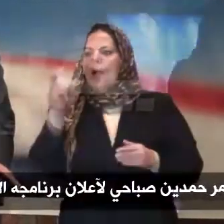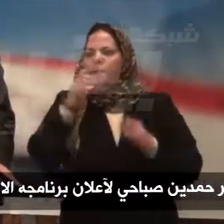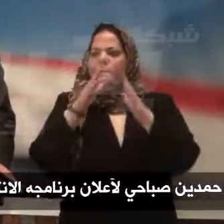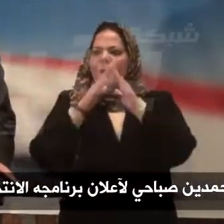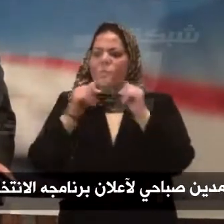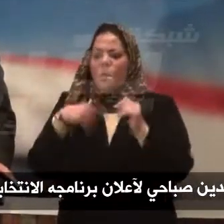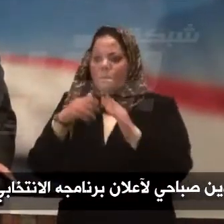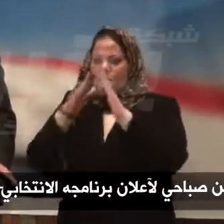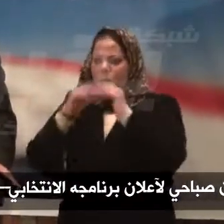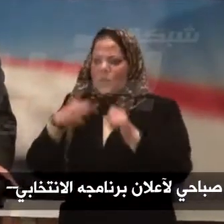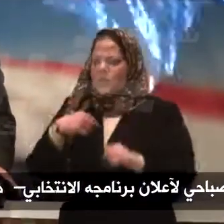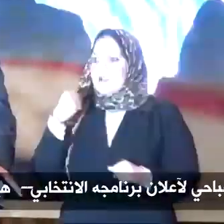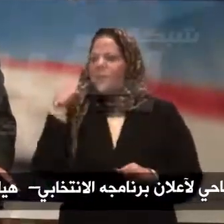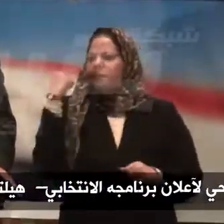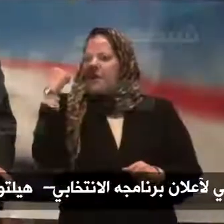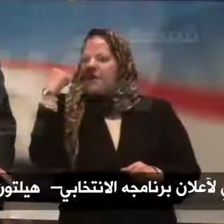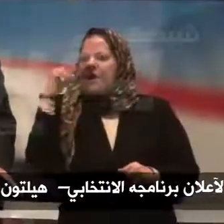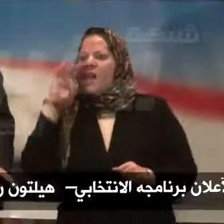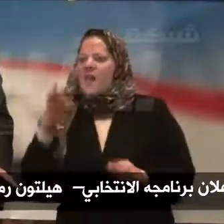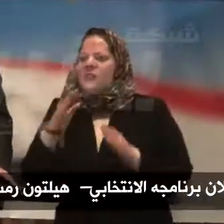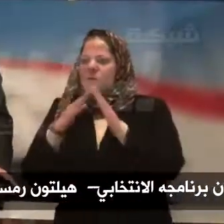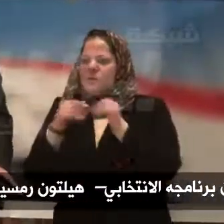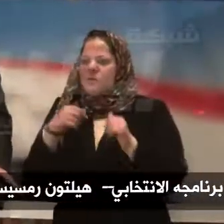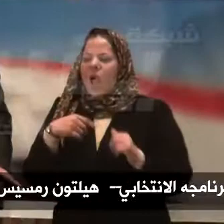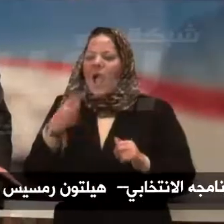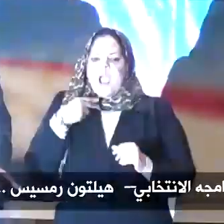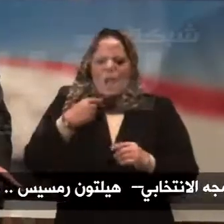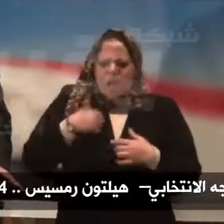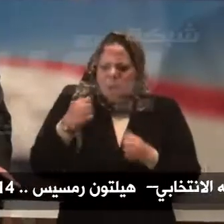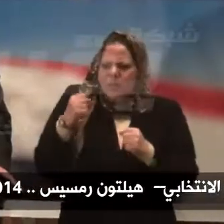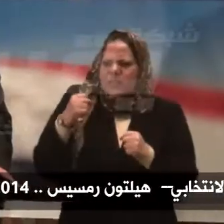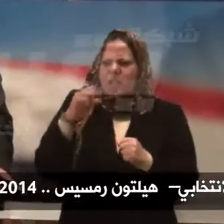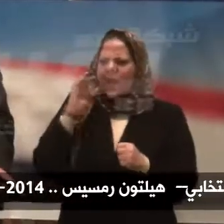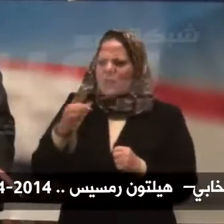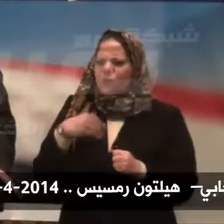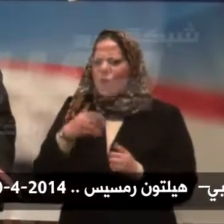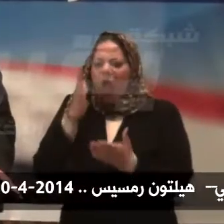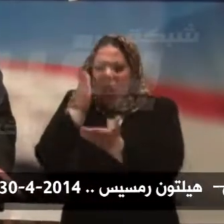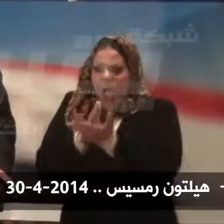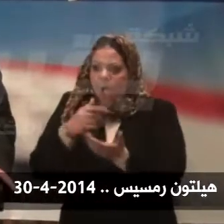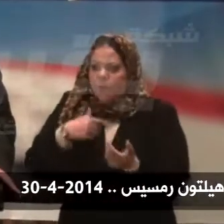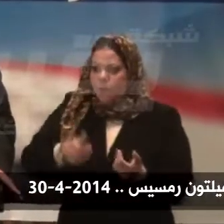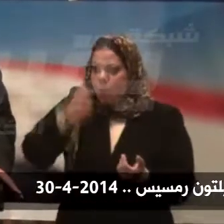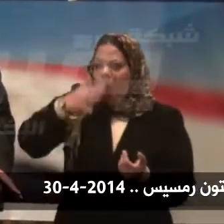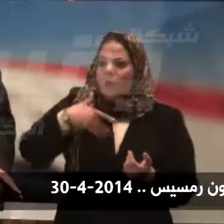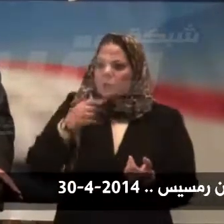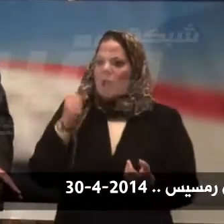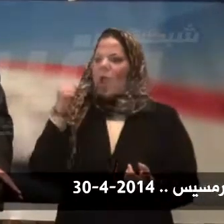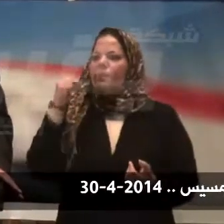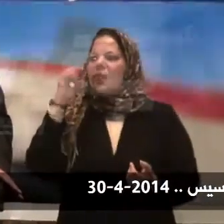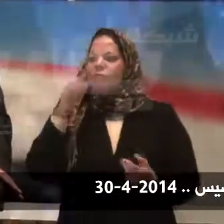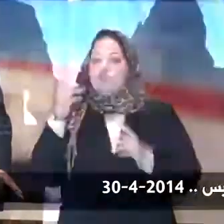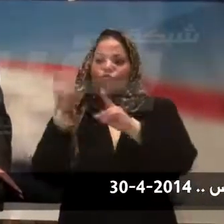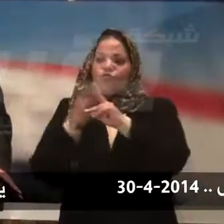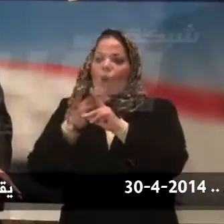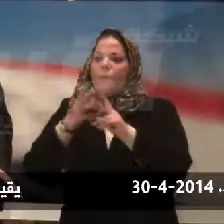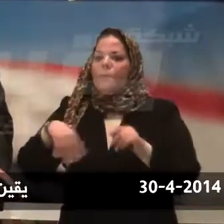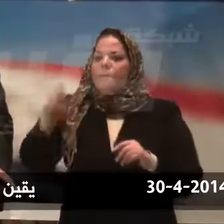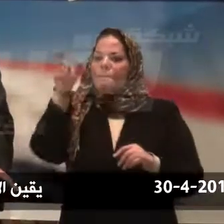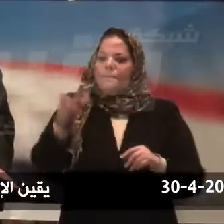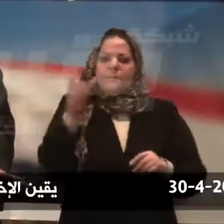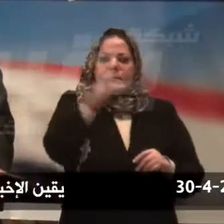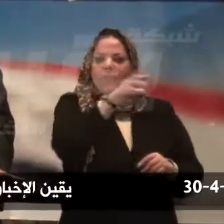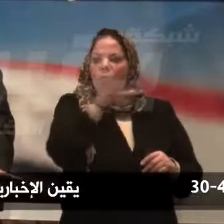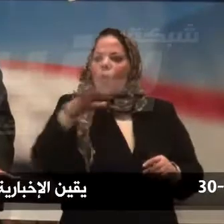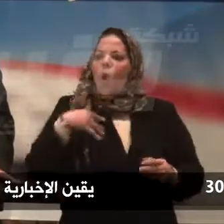البلد دي بقى فيها ارادة سياسية عازمة على ان تحطق للشعب ما طلبه